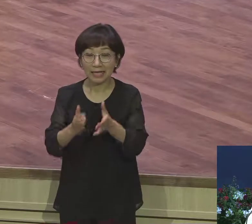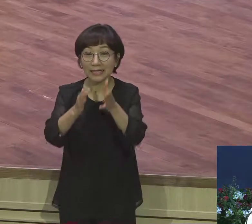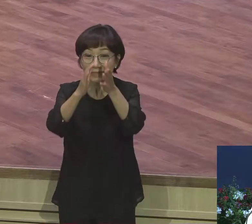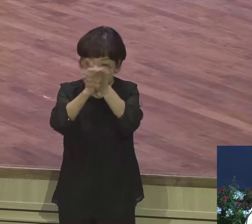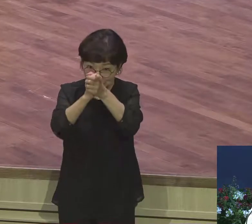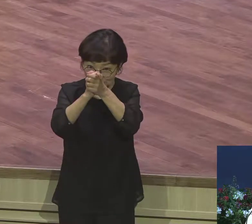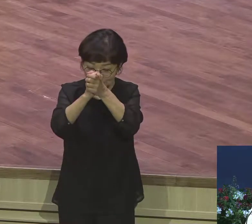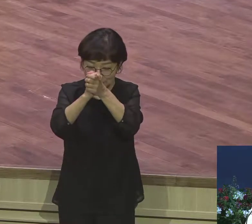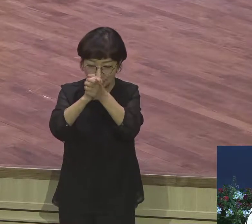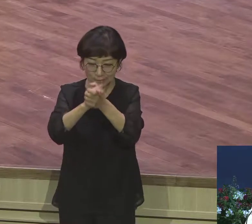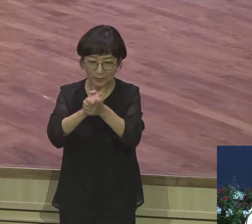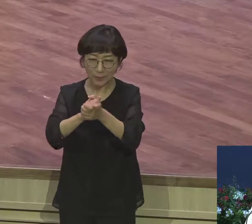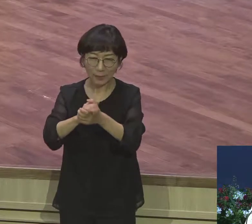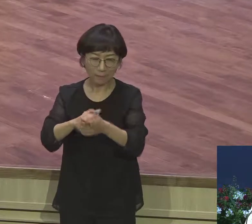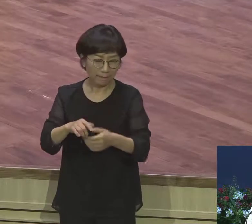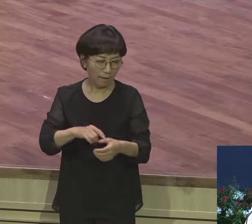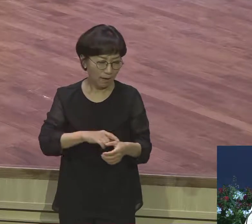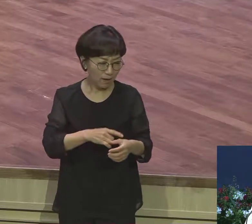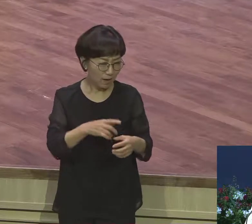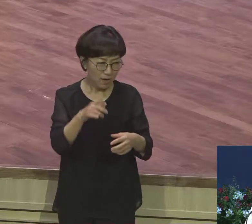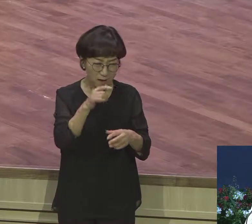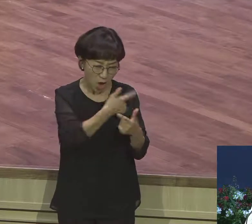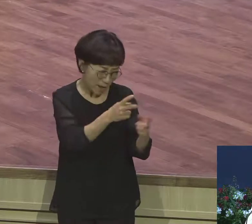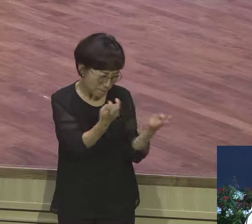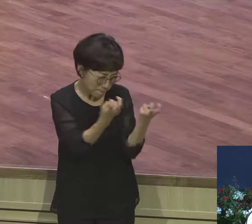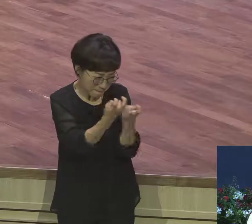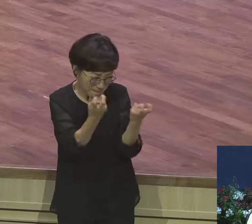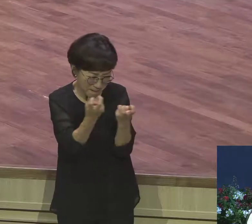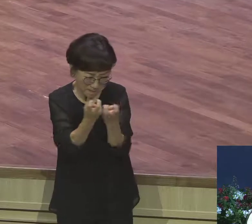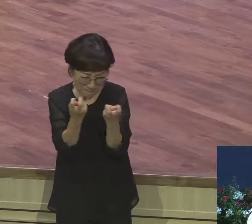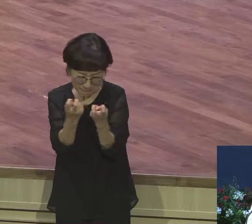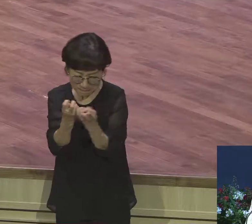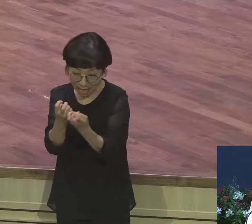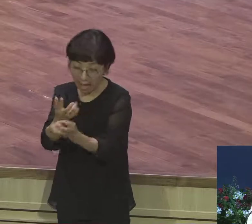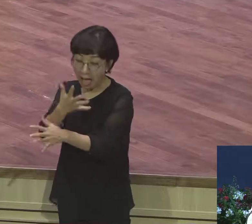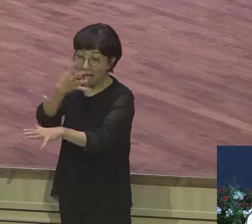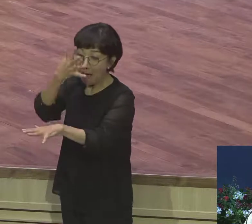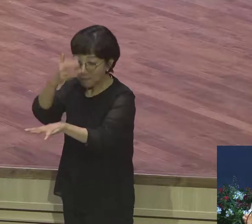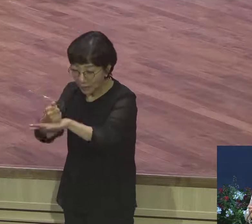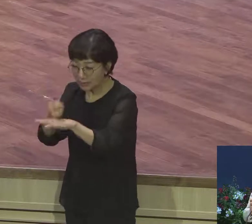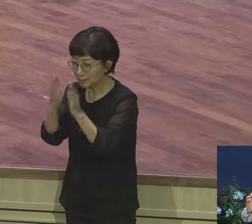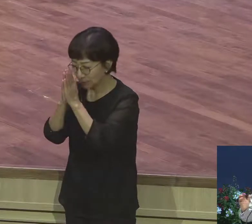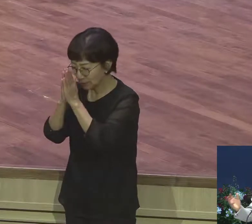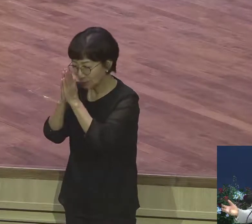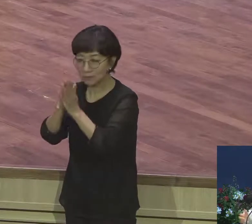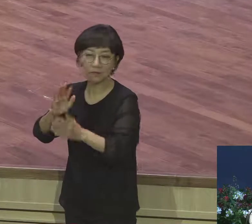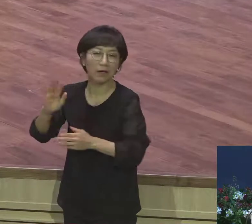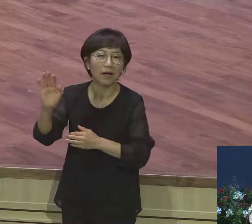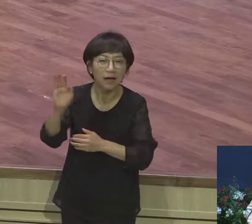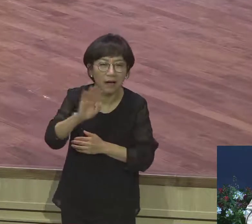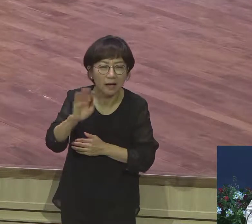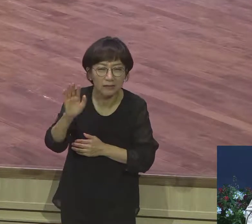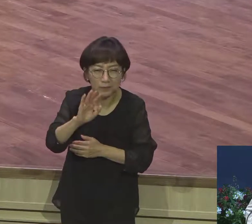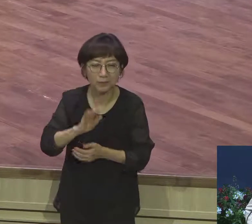아멘 그만큼 문제사건 앞에 인본주의 수단 다 쓰고 다 쓰다가 안 되면